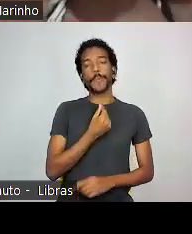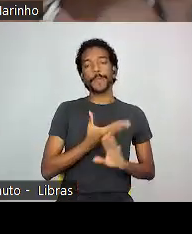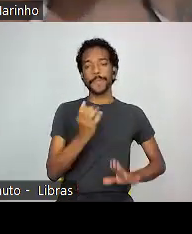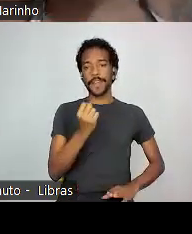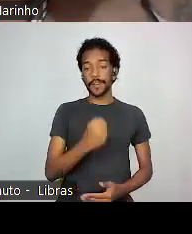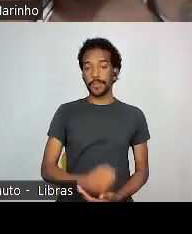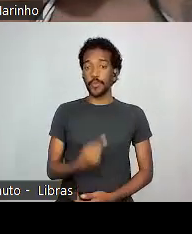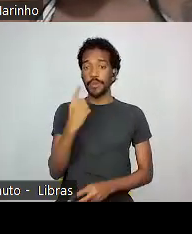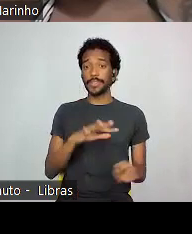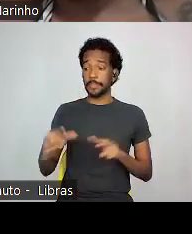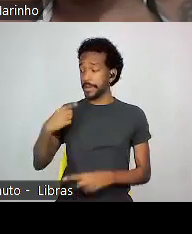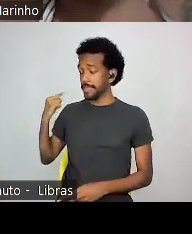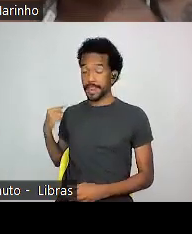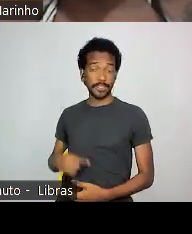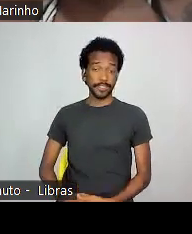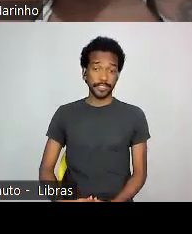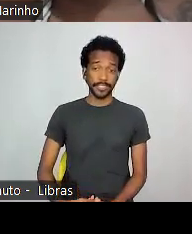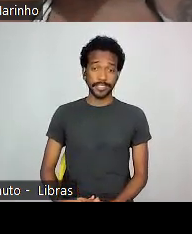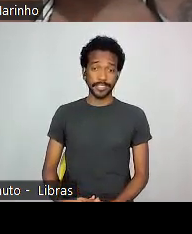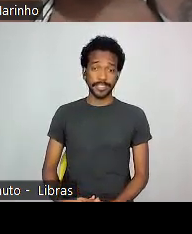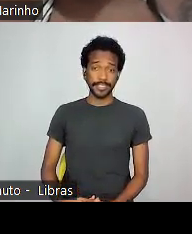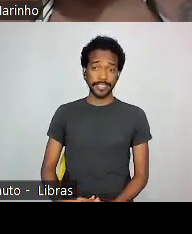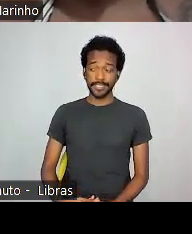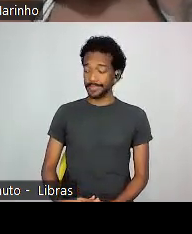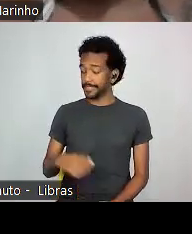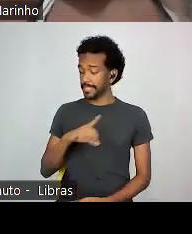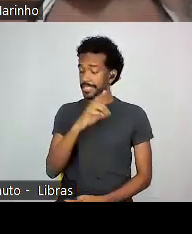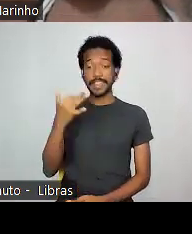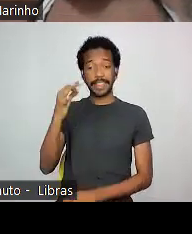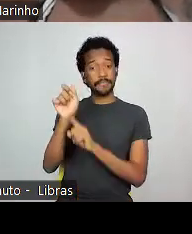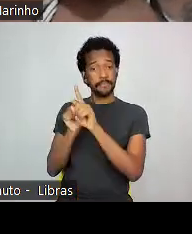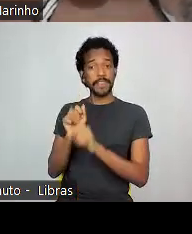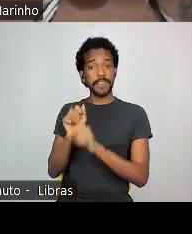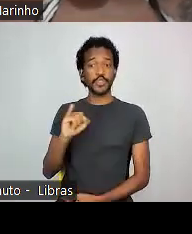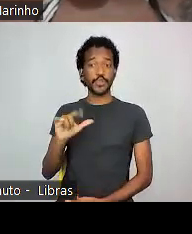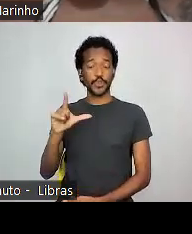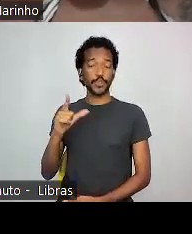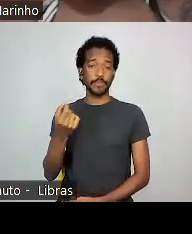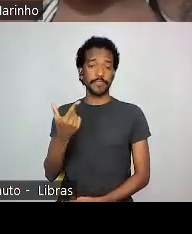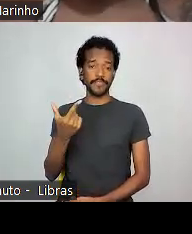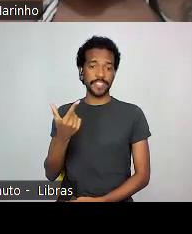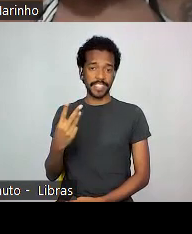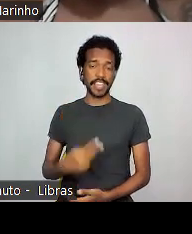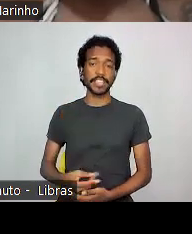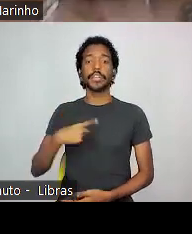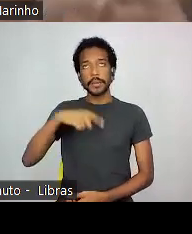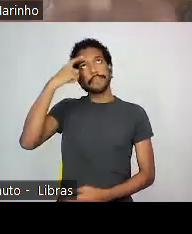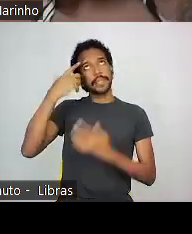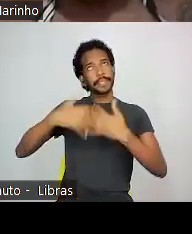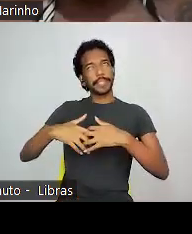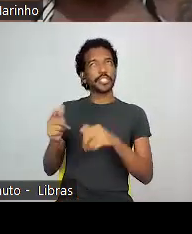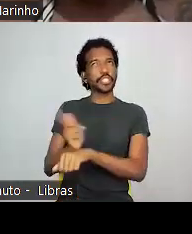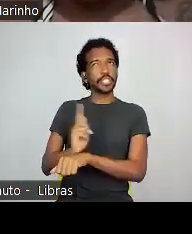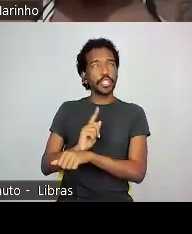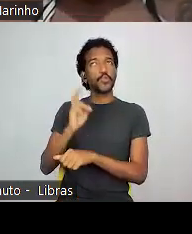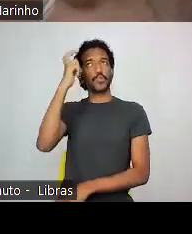de uma semana atrás, 10 de julho de 2023. E aí, para pensar a gestão cultural antirracista, por que eu